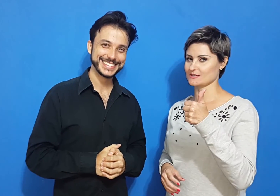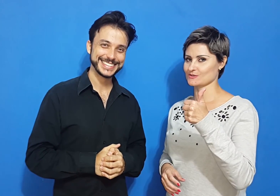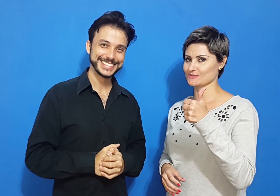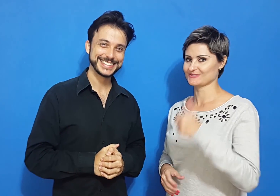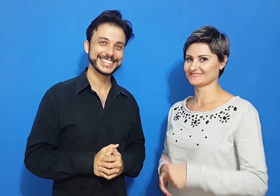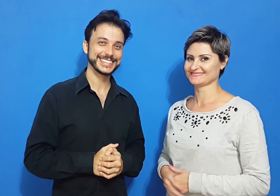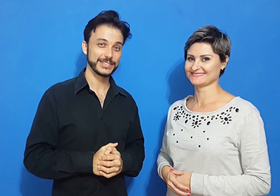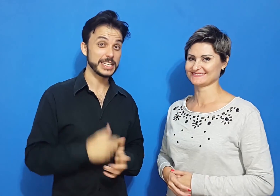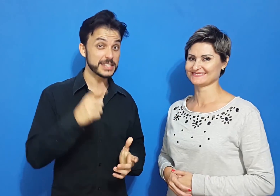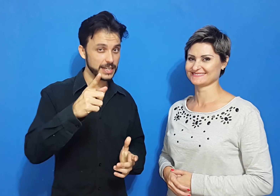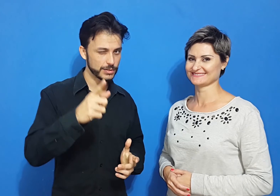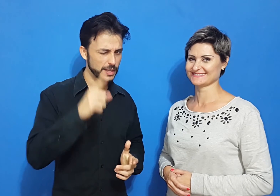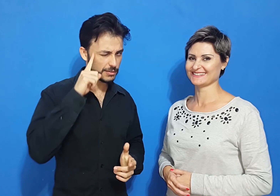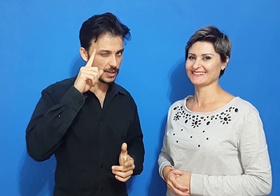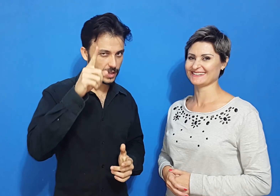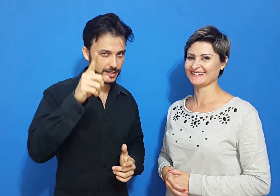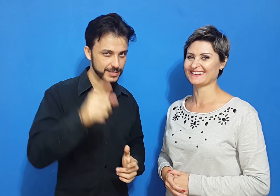sucesso. Vai dar certo. Tenha fé.